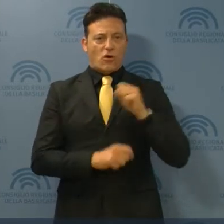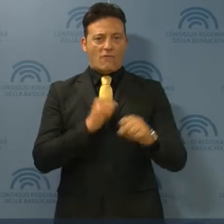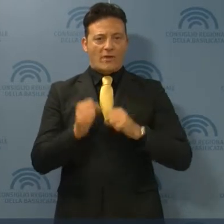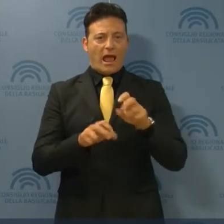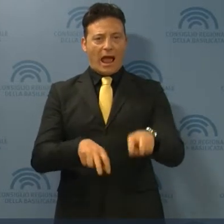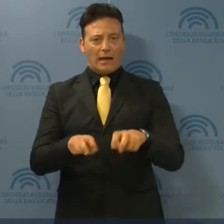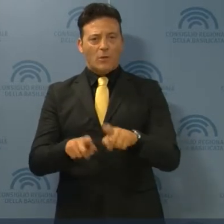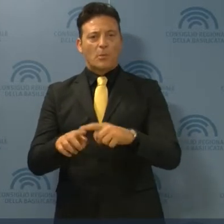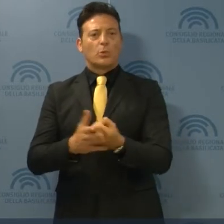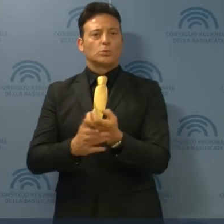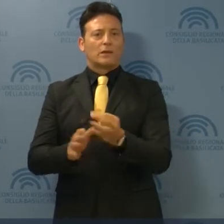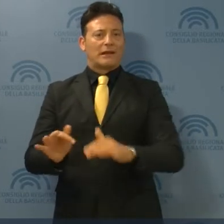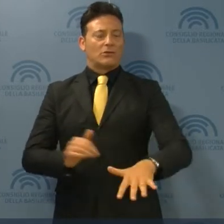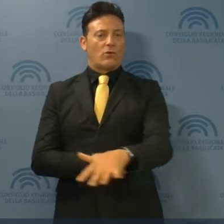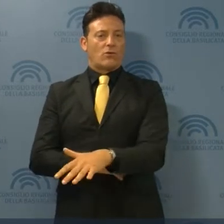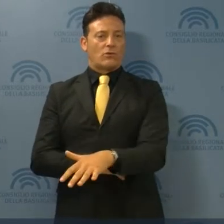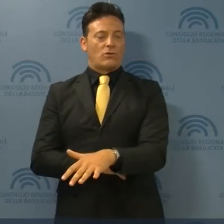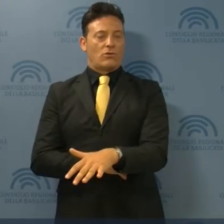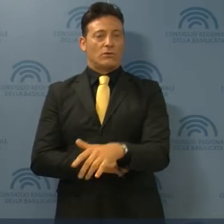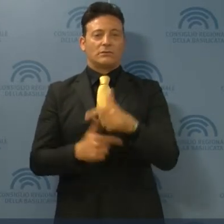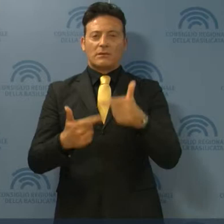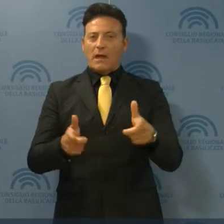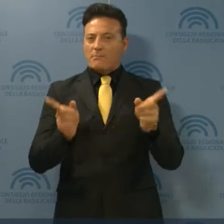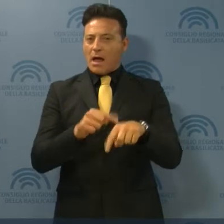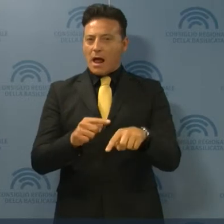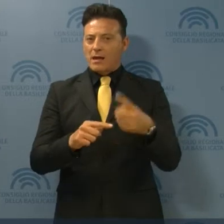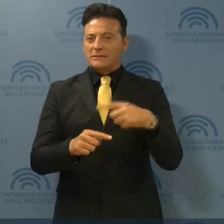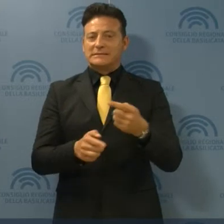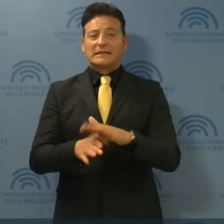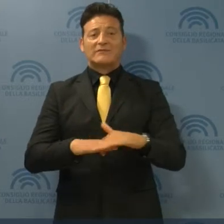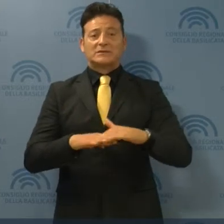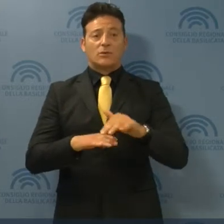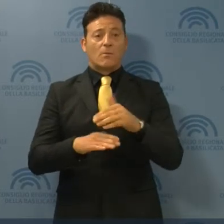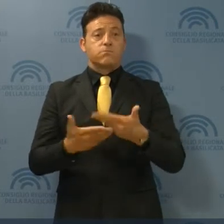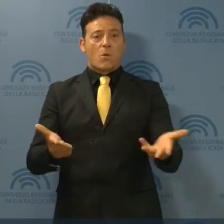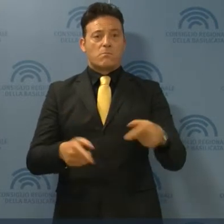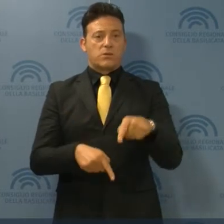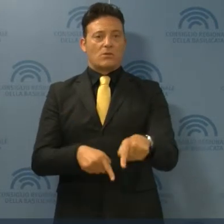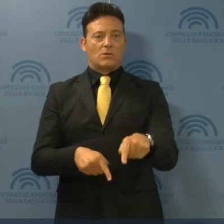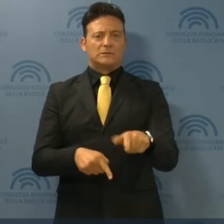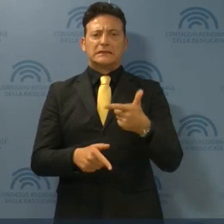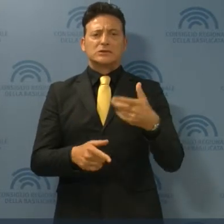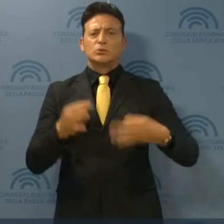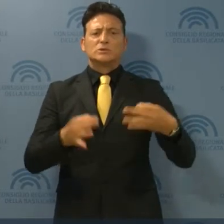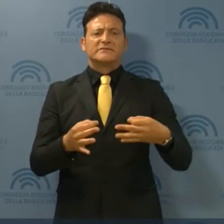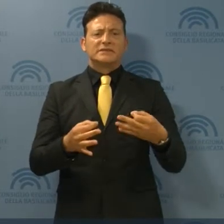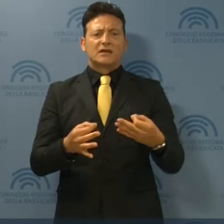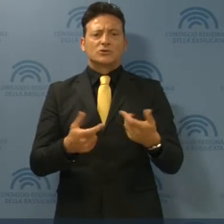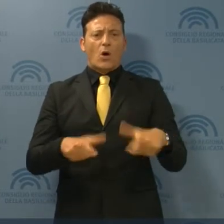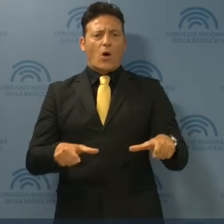produttive del territorio, interrompendo un pubblico servizio senza alcuna giustificazione.